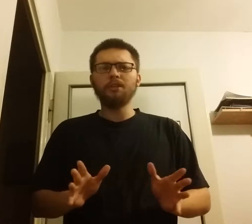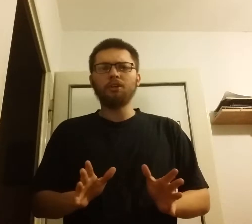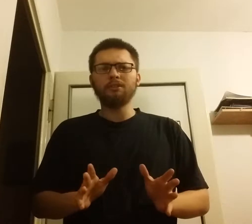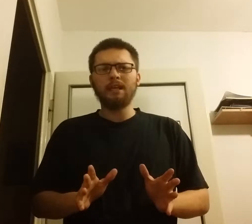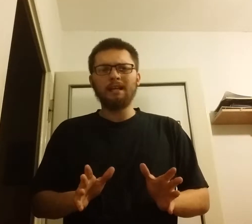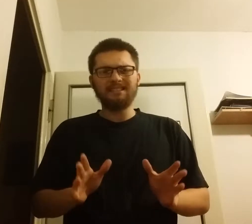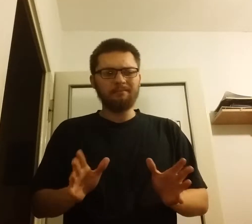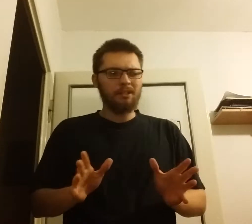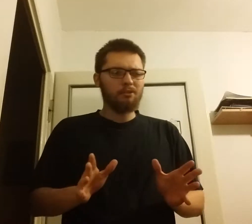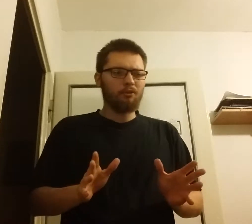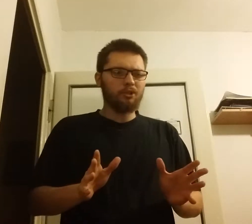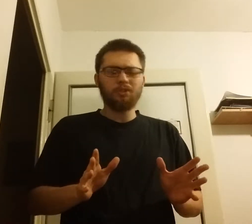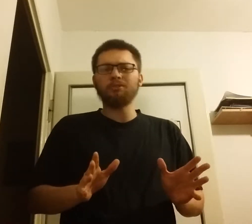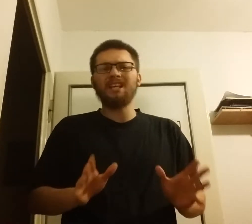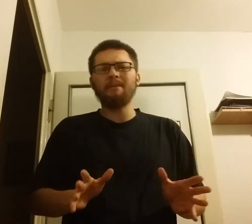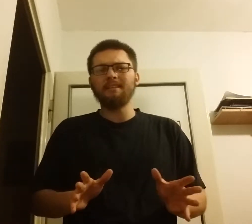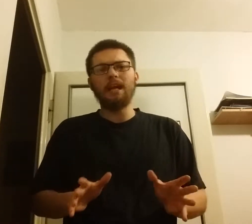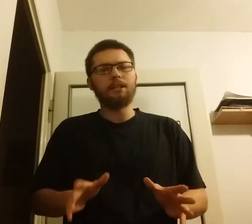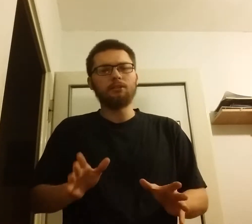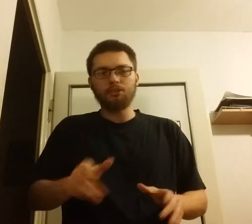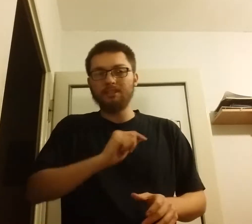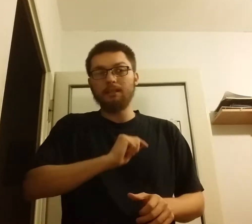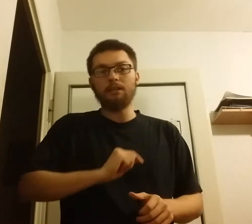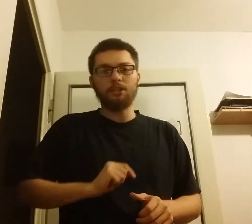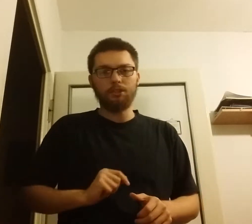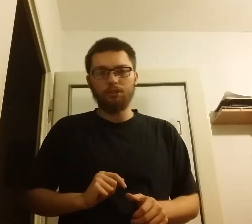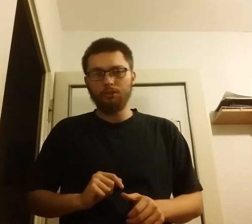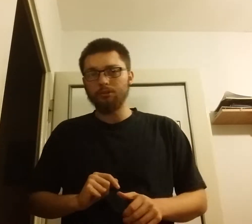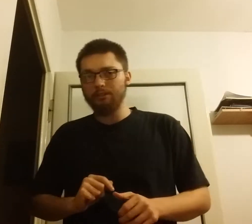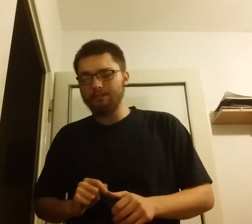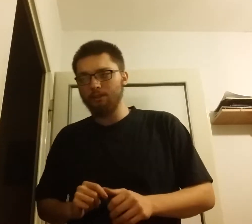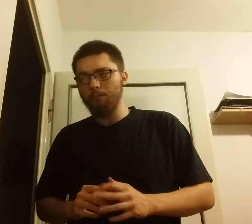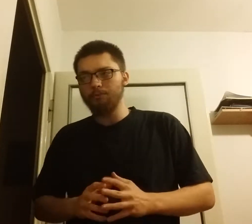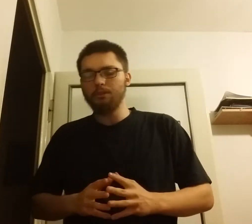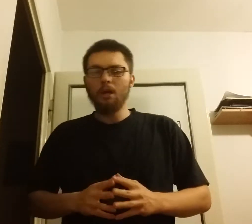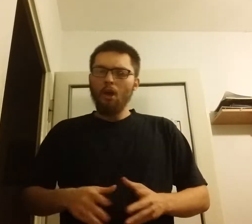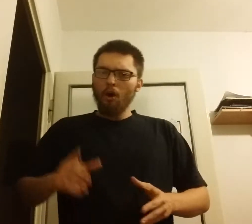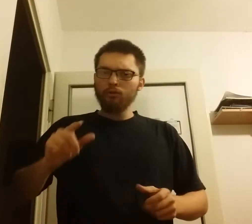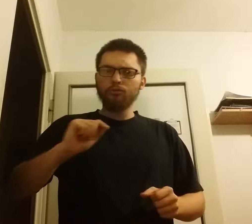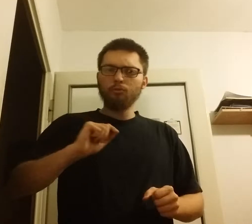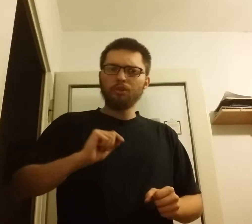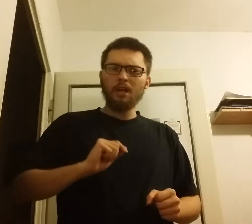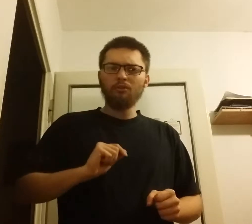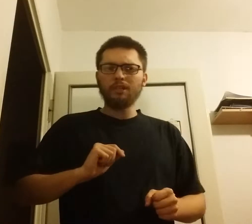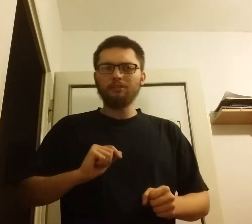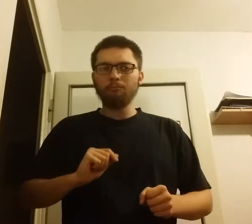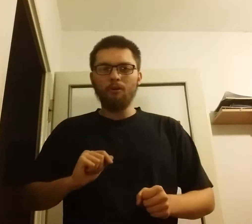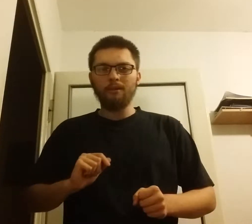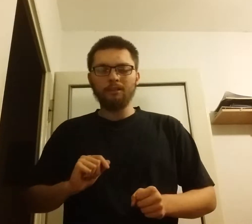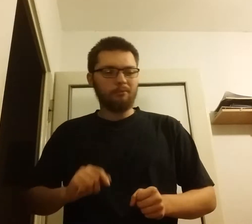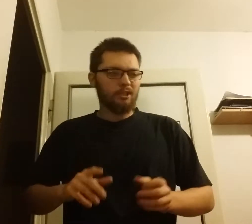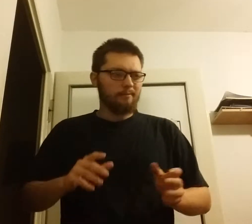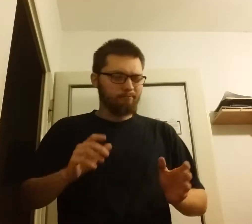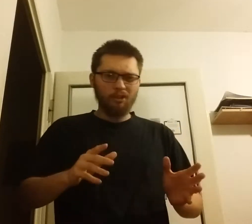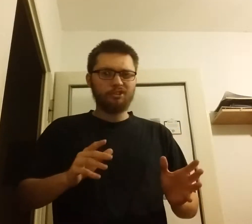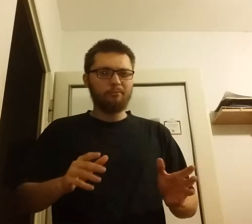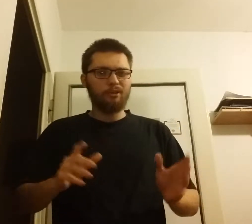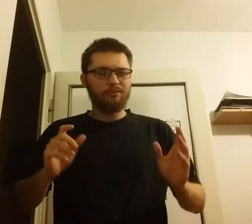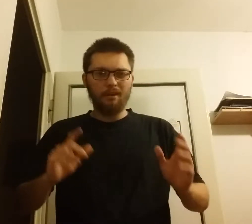miesiąca zmieniło się to diametralnie o 360 stopni. Od dłuższego czasu było wiadomo, że bądź co bądź w